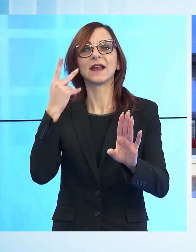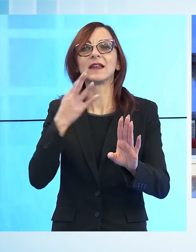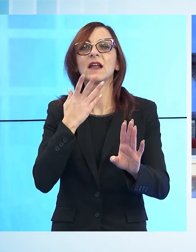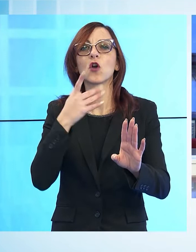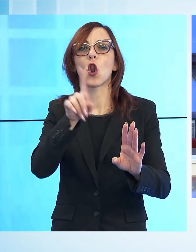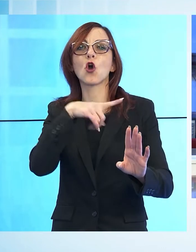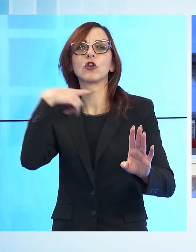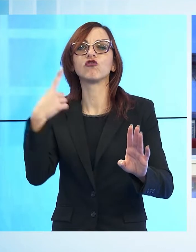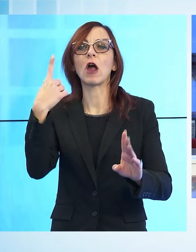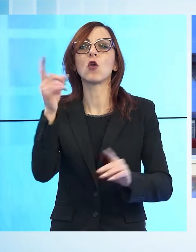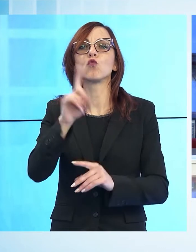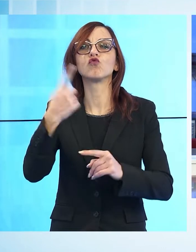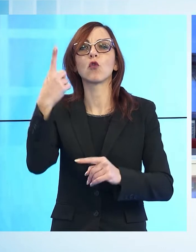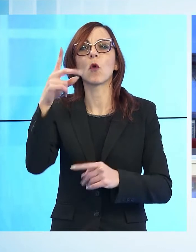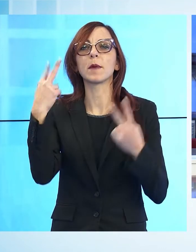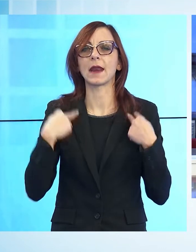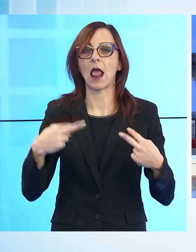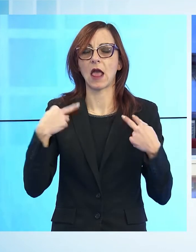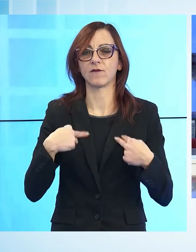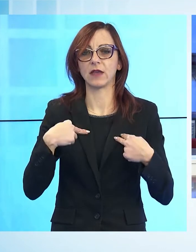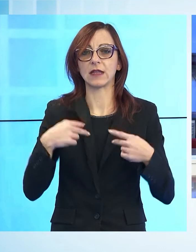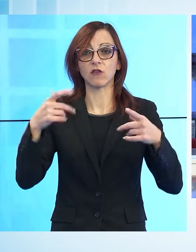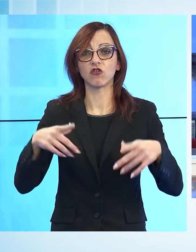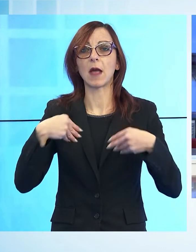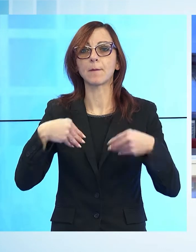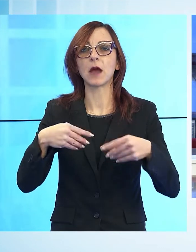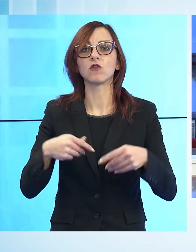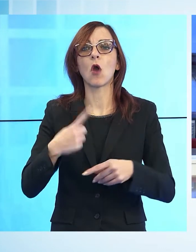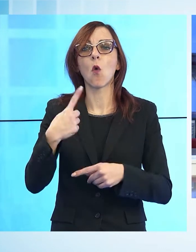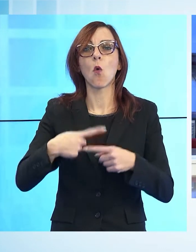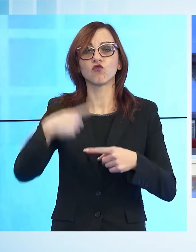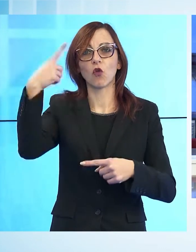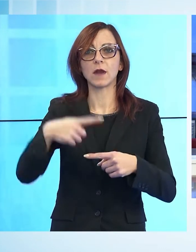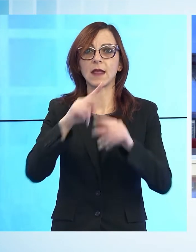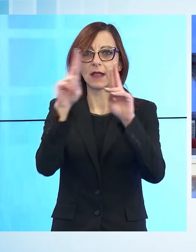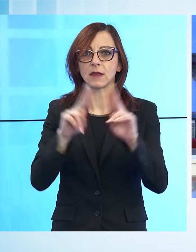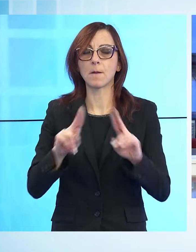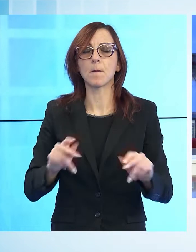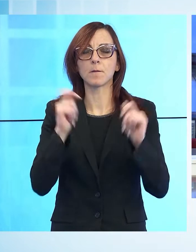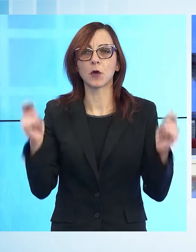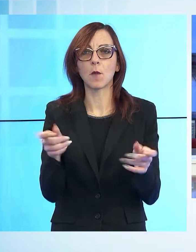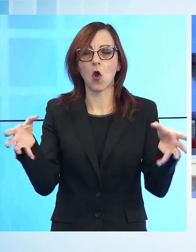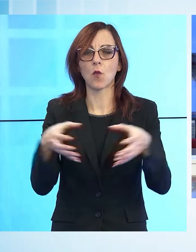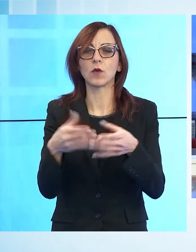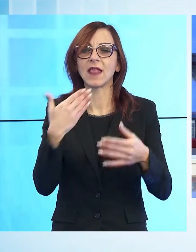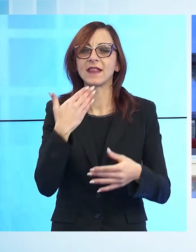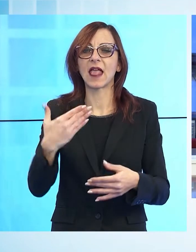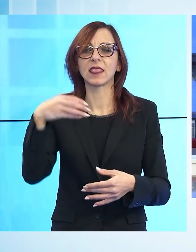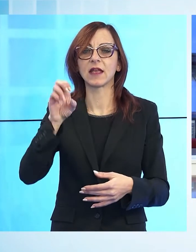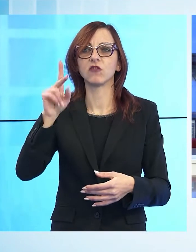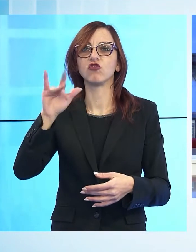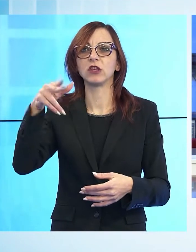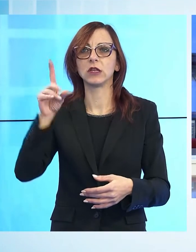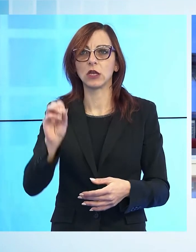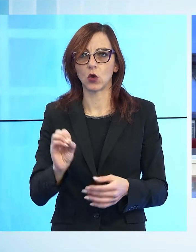per la vita, la città aderito alla giornata internazionale promossa dalla comunità di Sant'Egidio. I